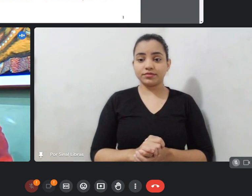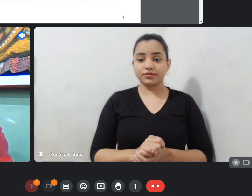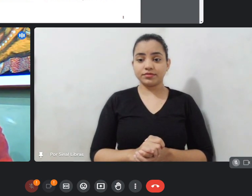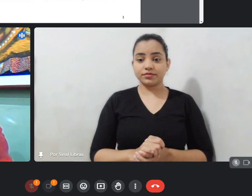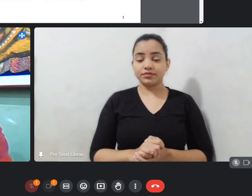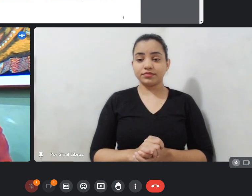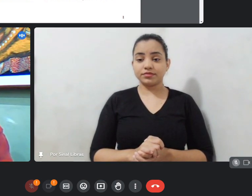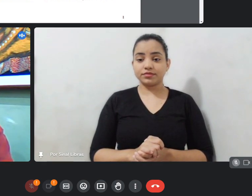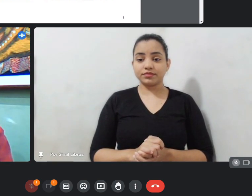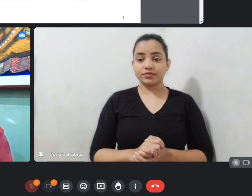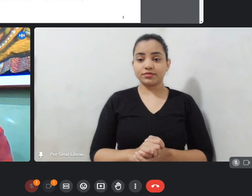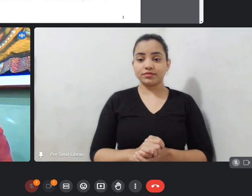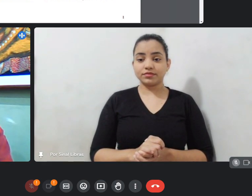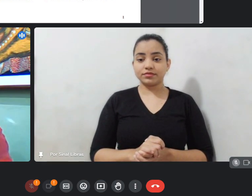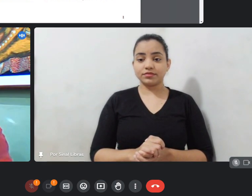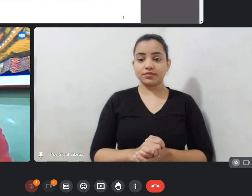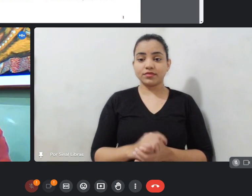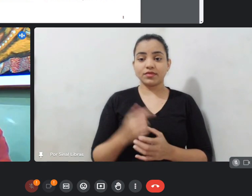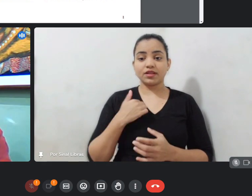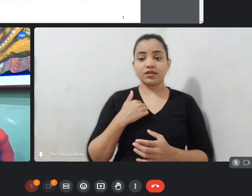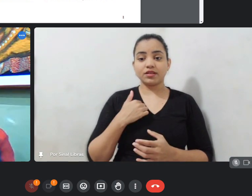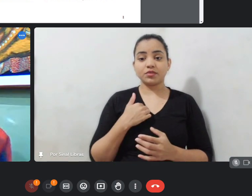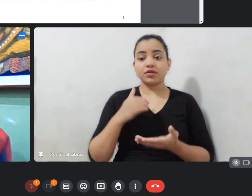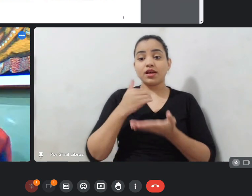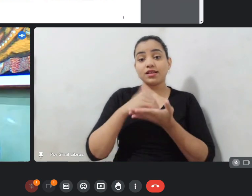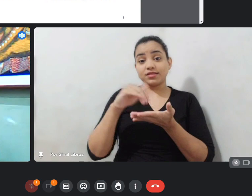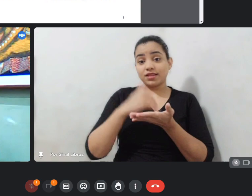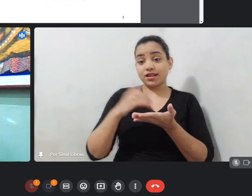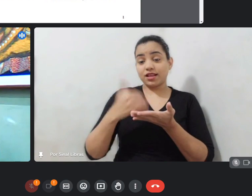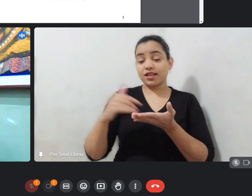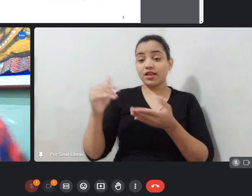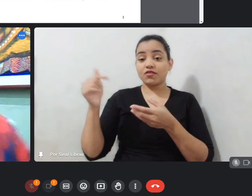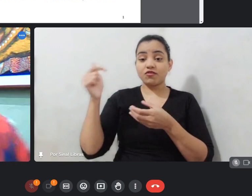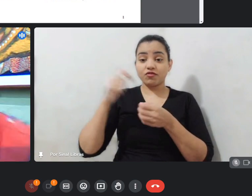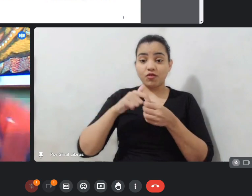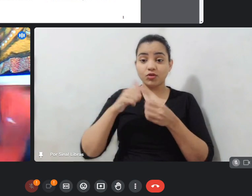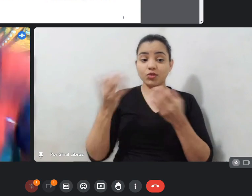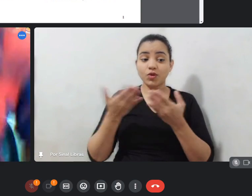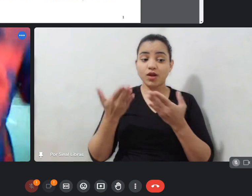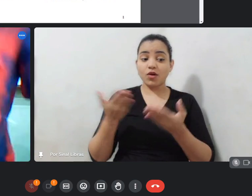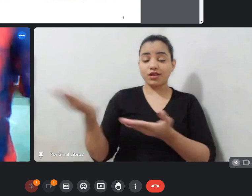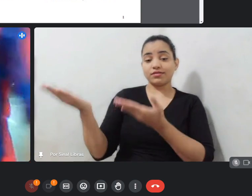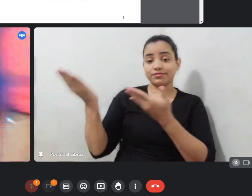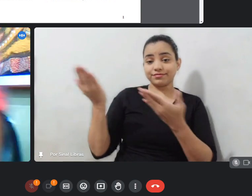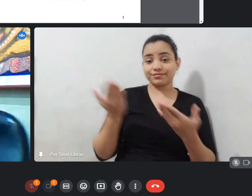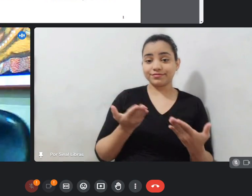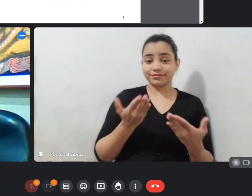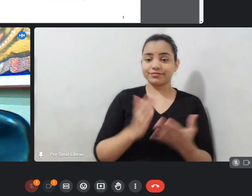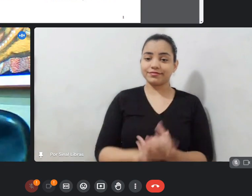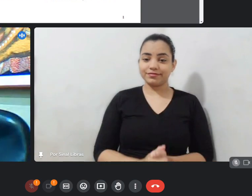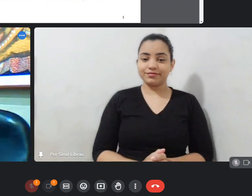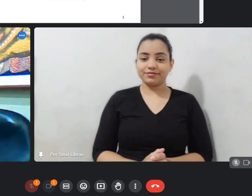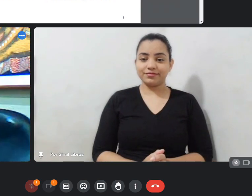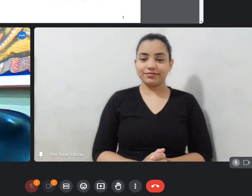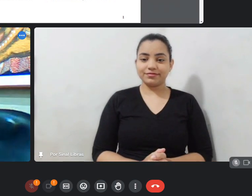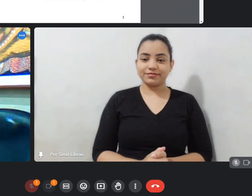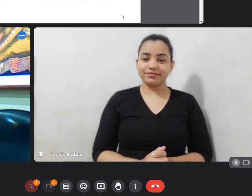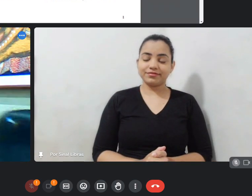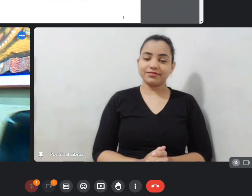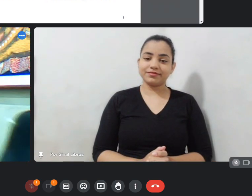Estou trazendo aqui, a secretária voltou, eu passo a bola para ela, mas vou continuar aqui com vocês.